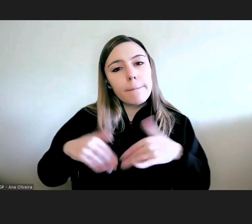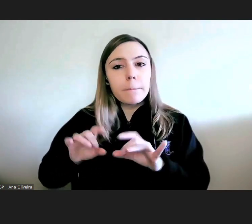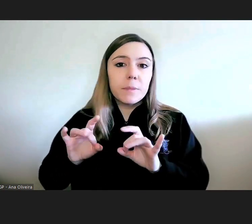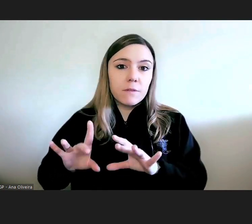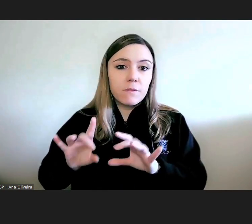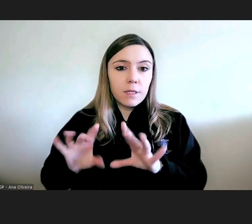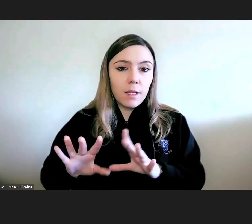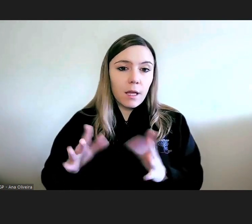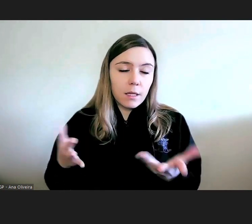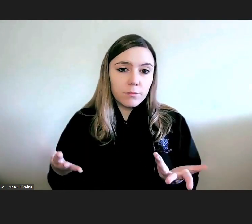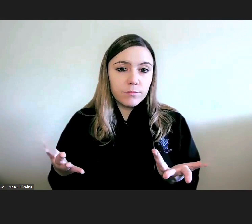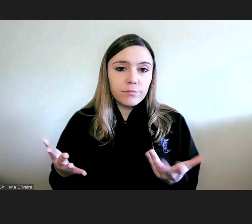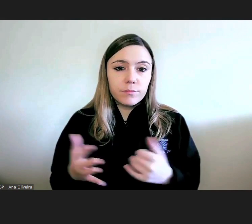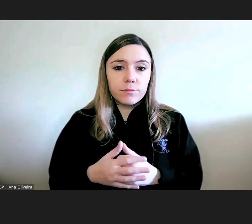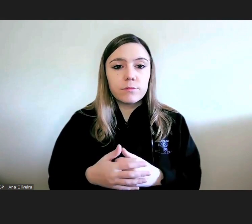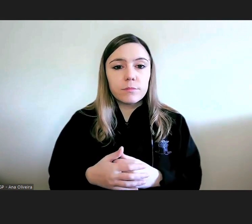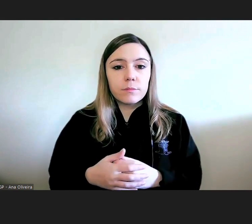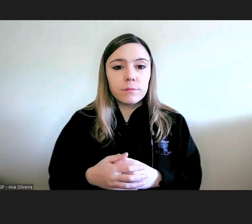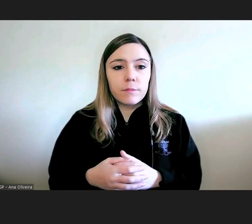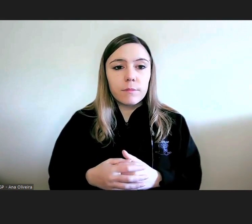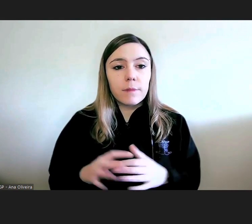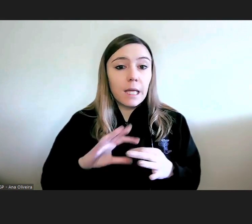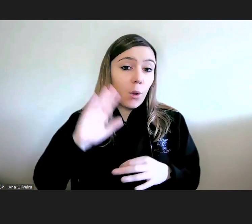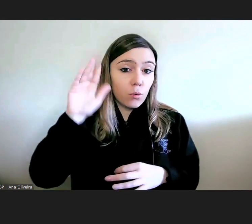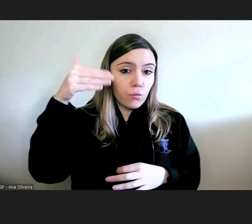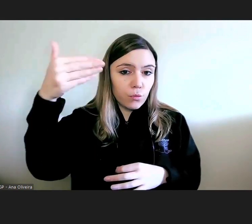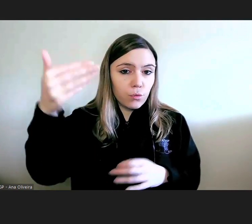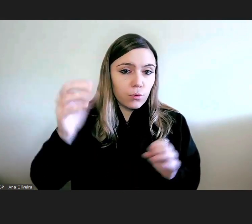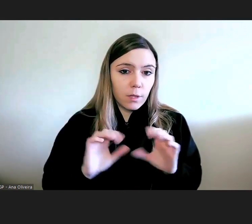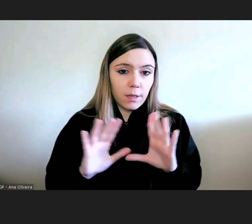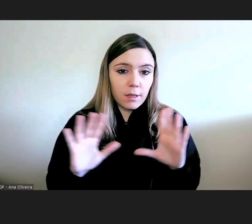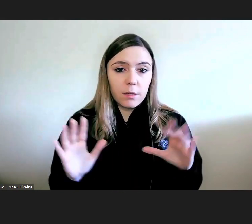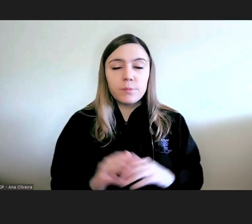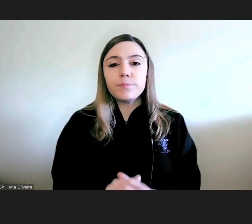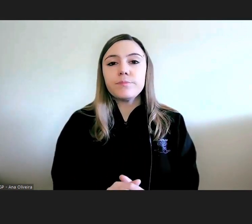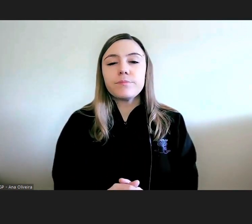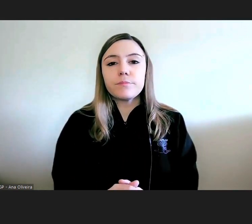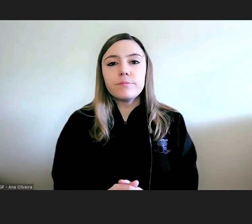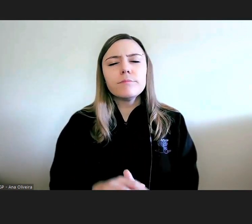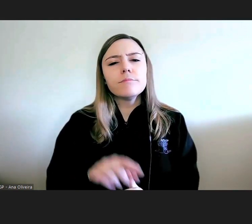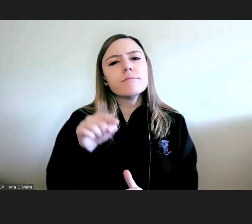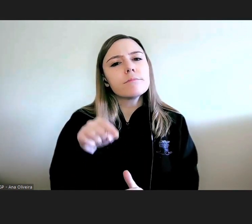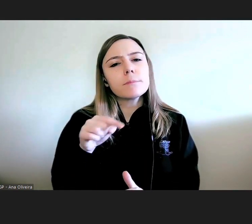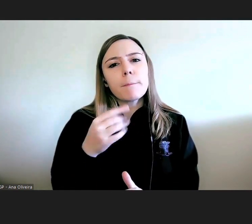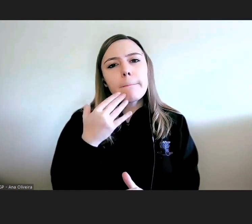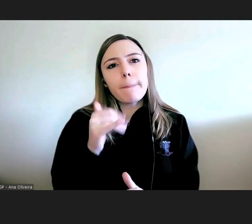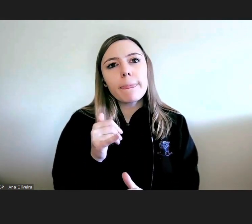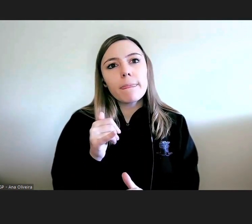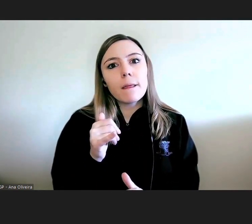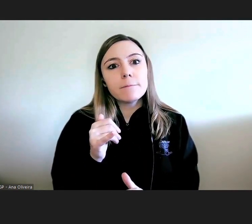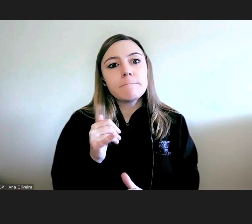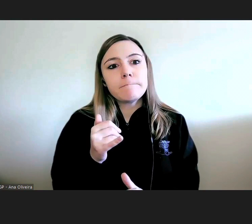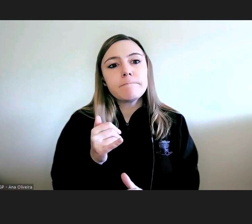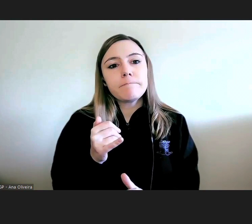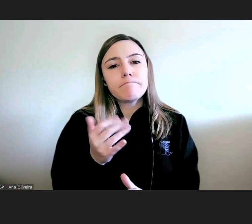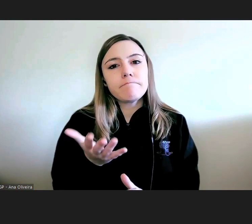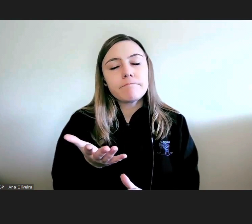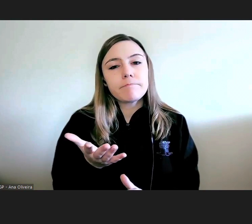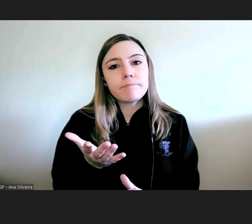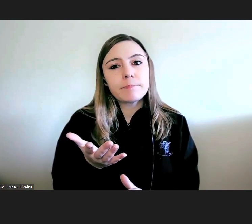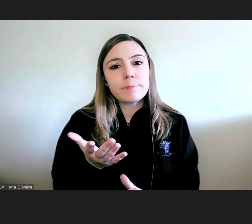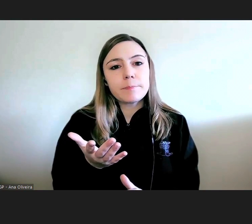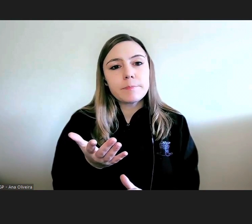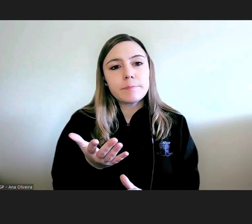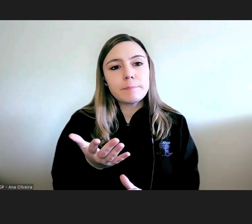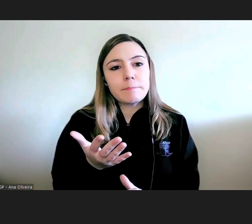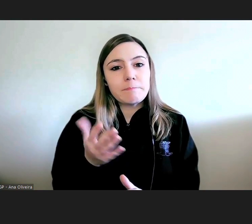agir para um futuro isto para tentar convencer enfim os senhores